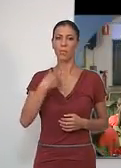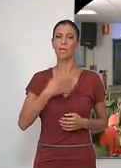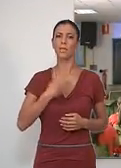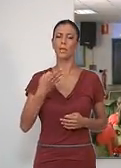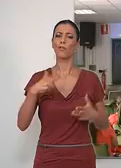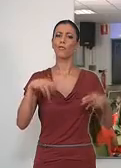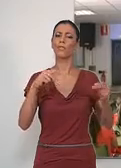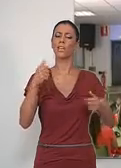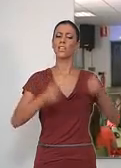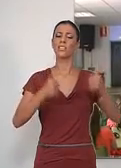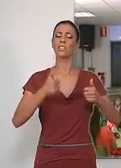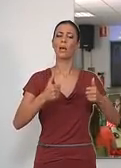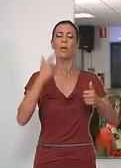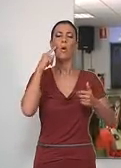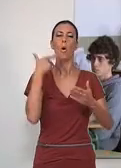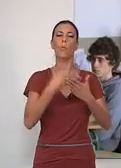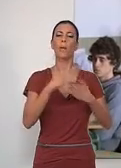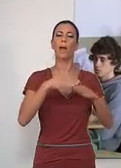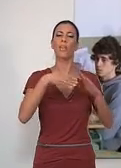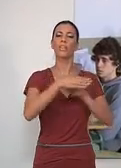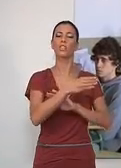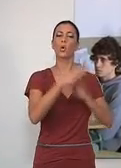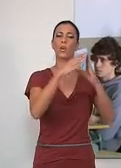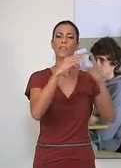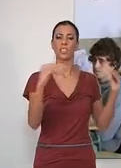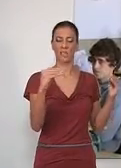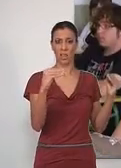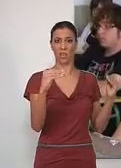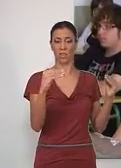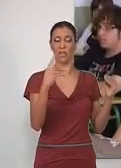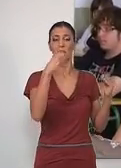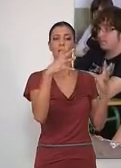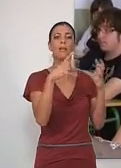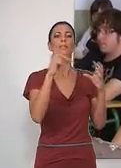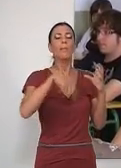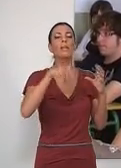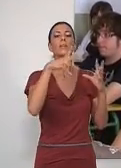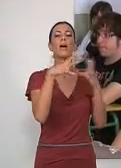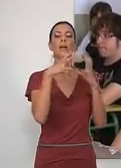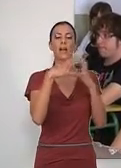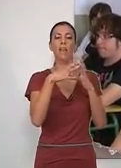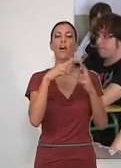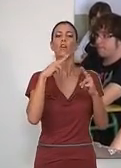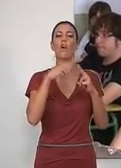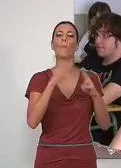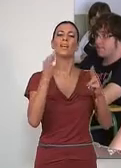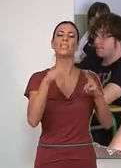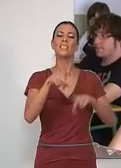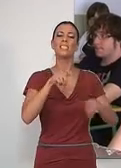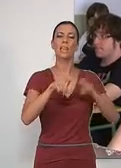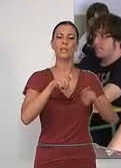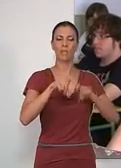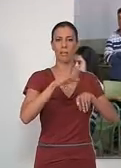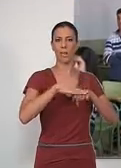Mañana termina el examen de la prueba de acceso a la Universidad de Granada, la llamada selectividad,